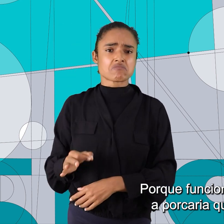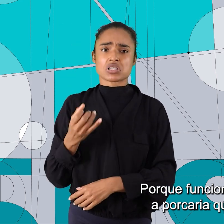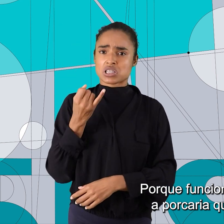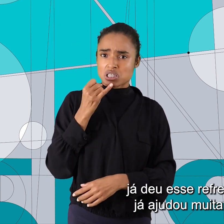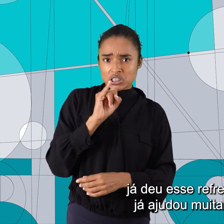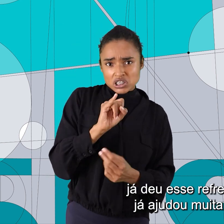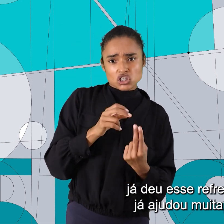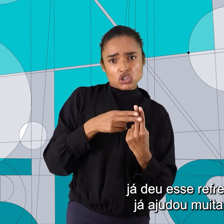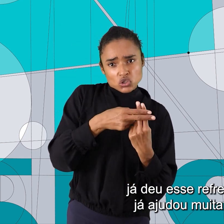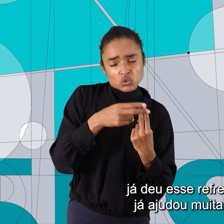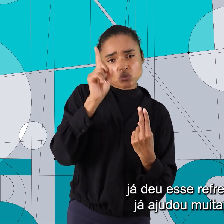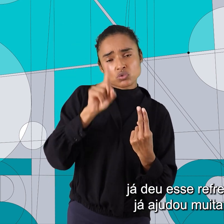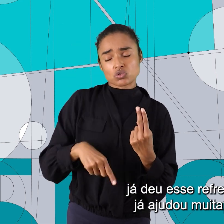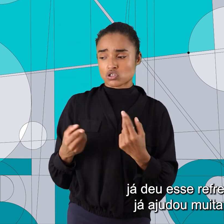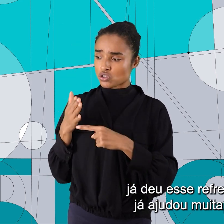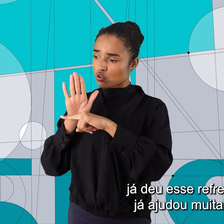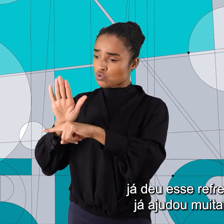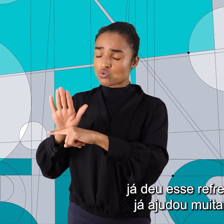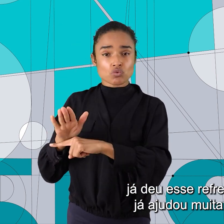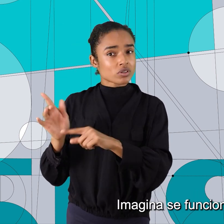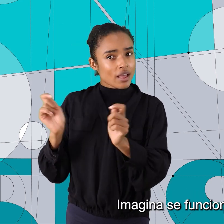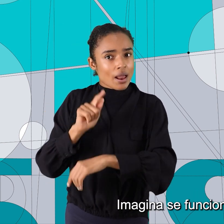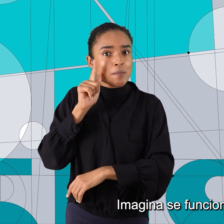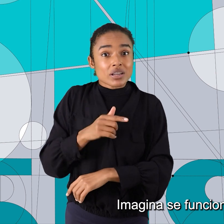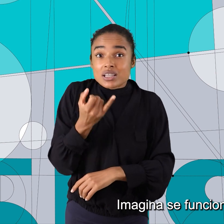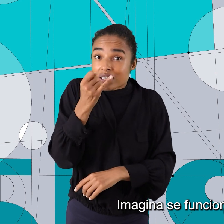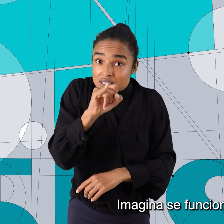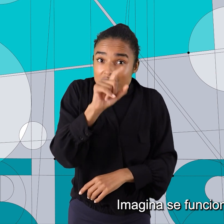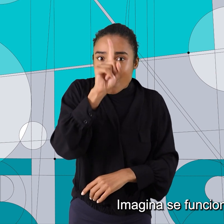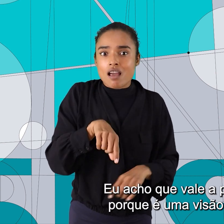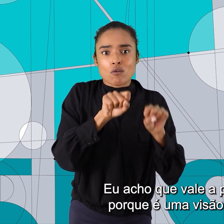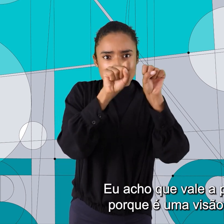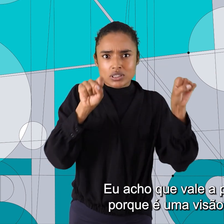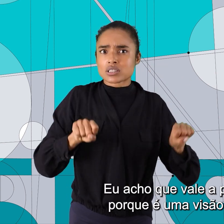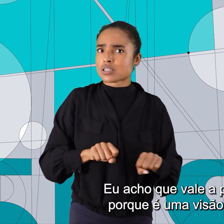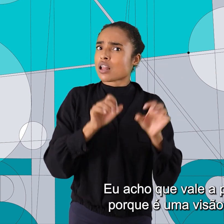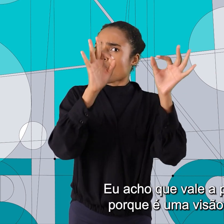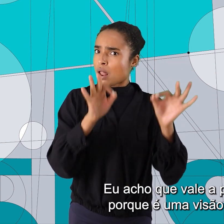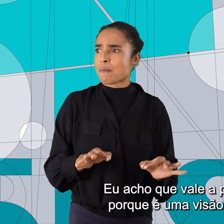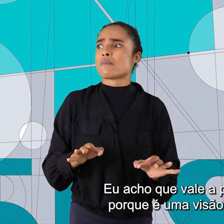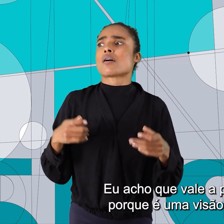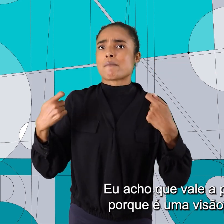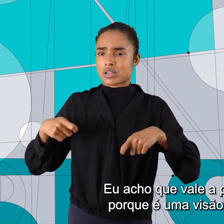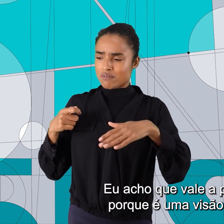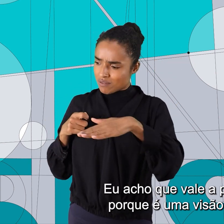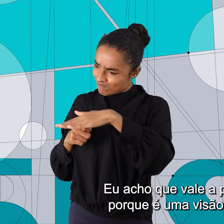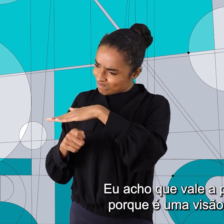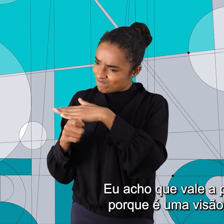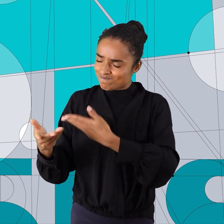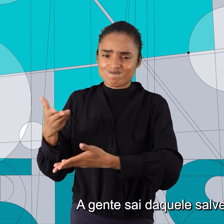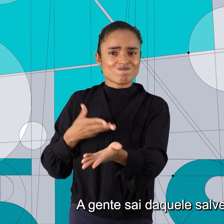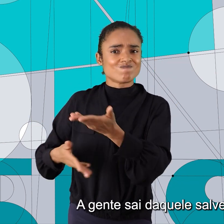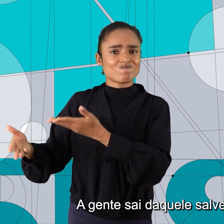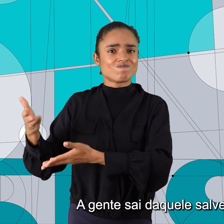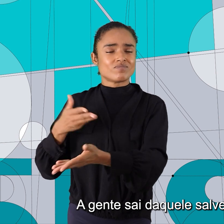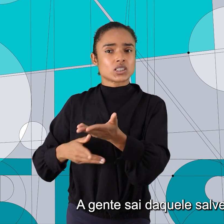porcaria que é. Já deu esse refresco, já ajudou muita gente. Imagina se funciona direito. Eu acho que vale a pena investir, porque é uma visão de mundo.